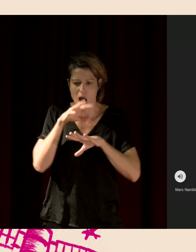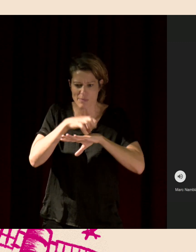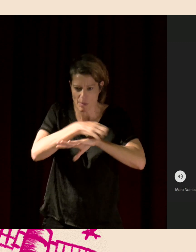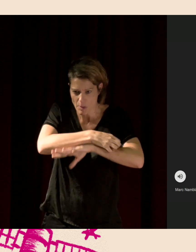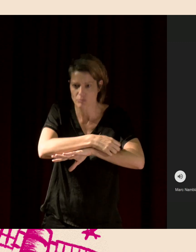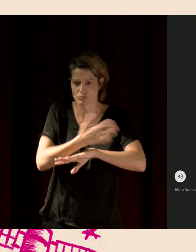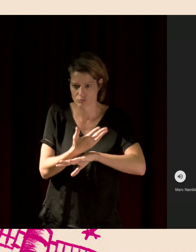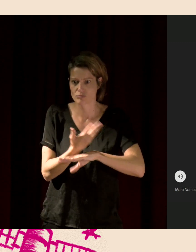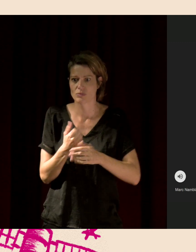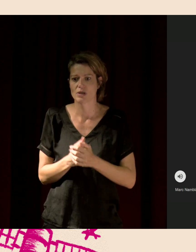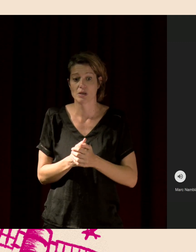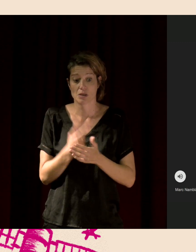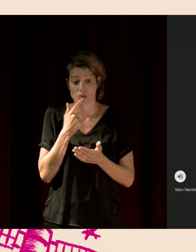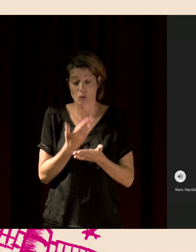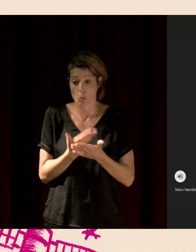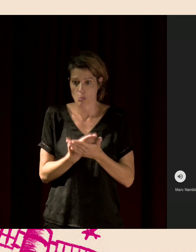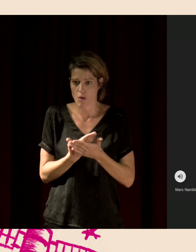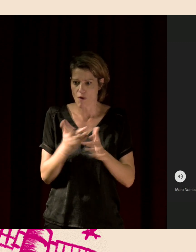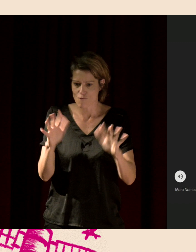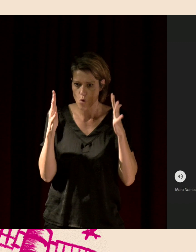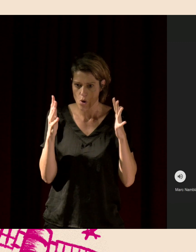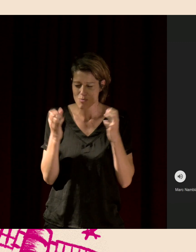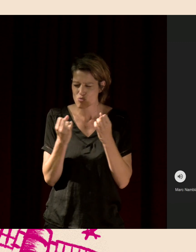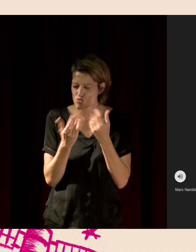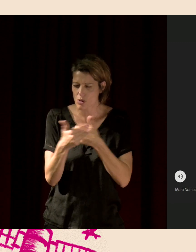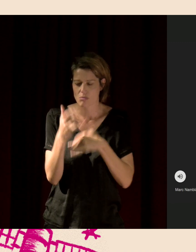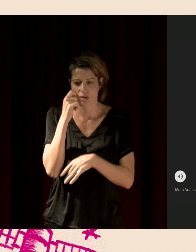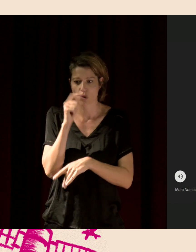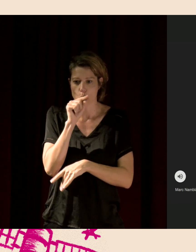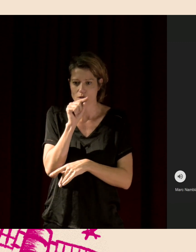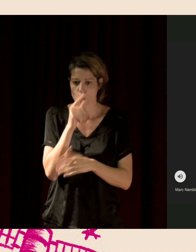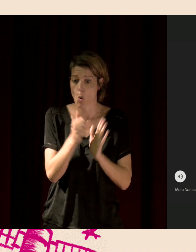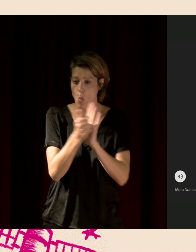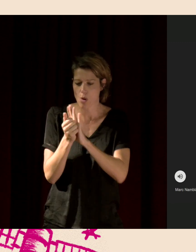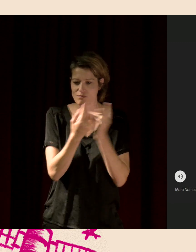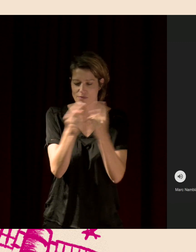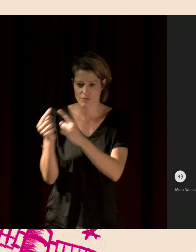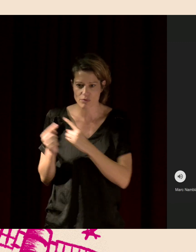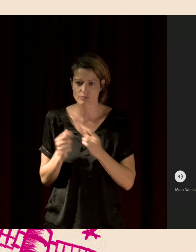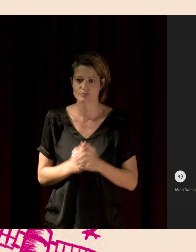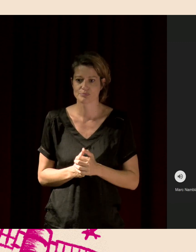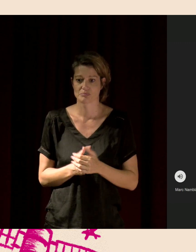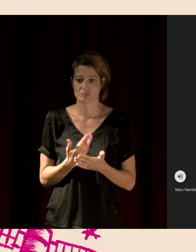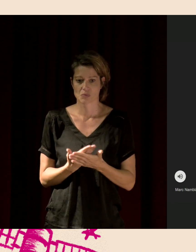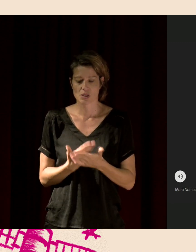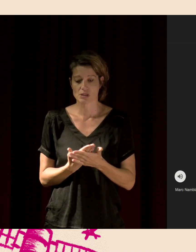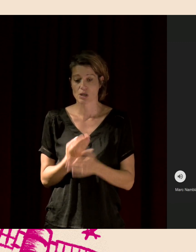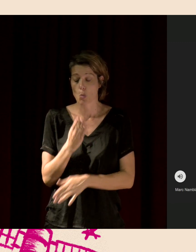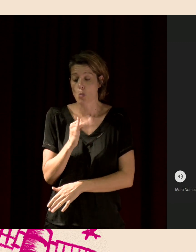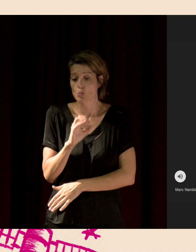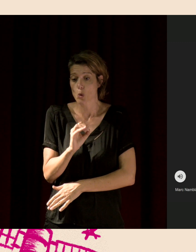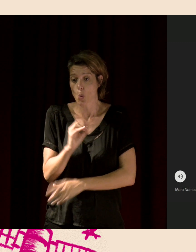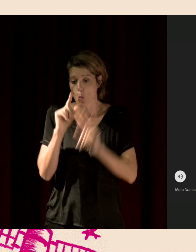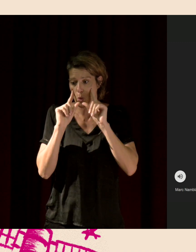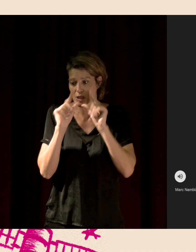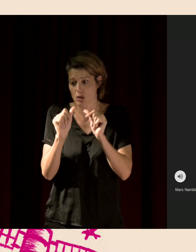de toute la diversité des oiseaux de la forêt. Donc, ces oiseaux sont de très bons bio-indicateurs. On parle de bio-indicateurs de